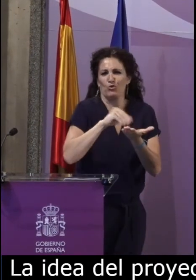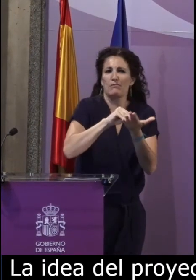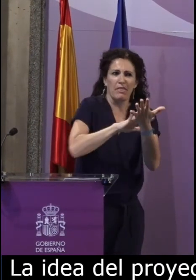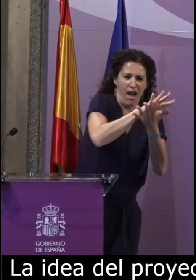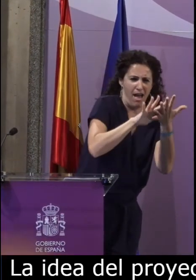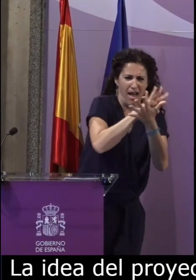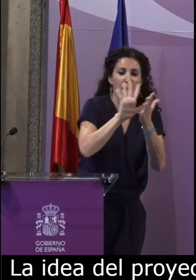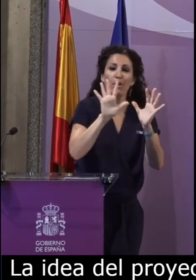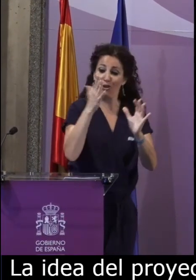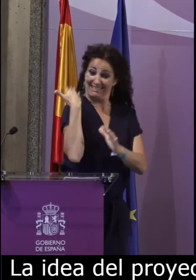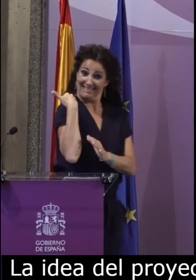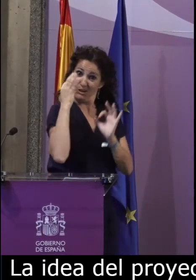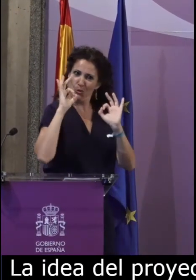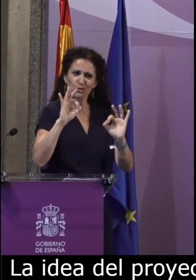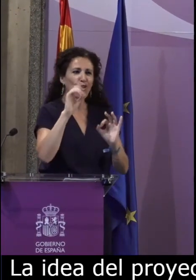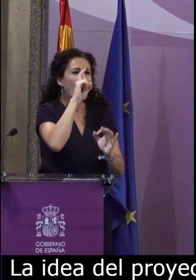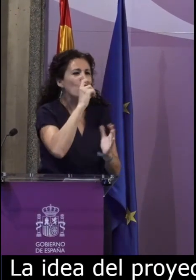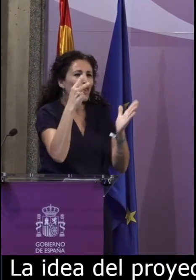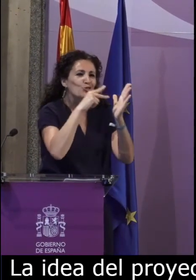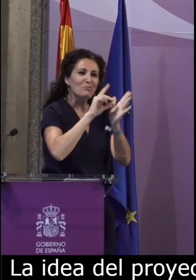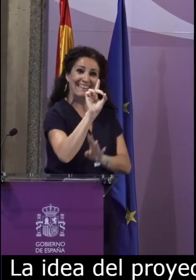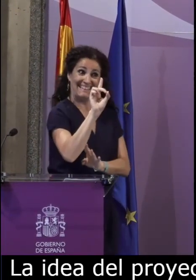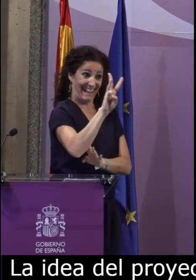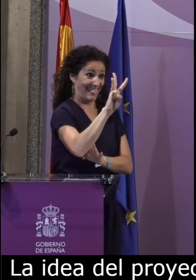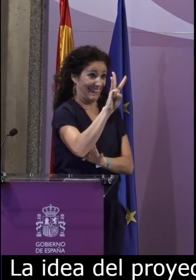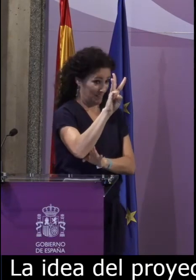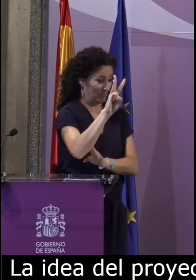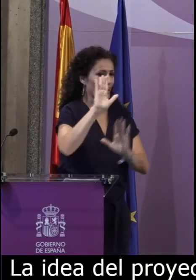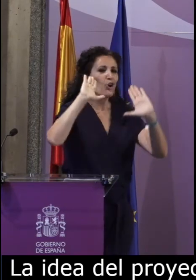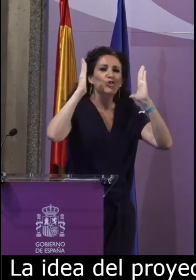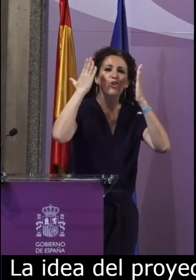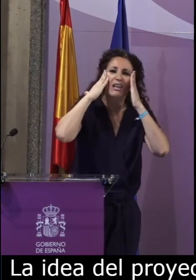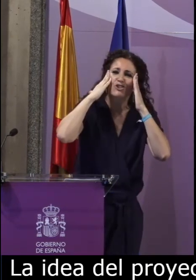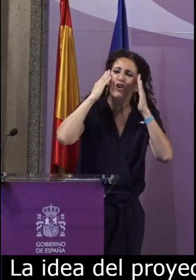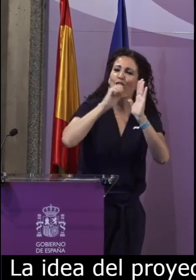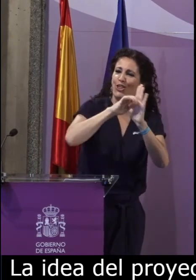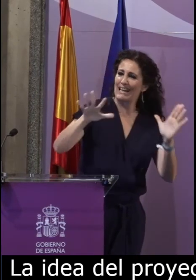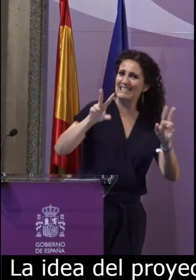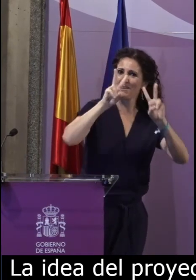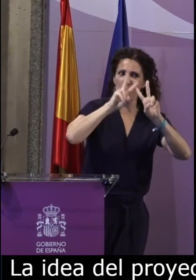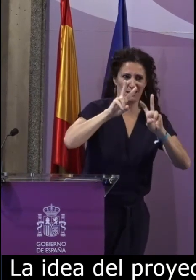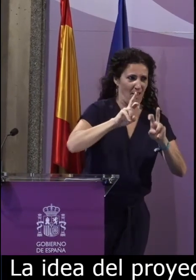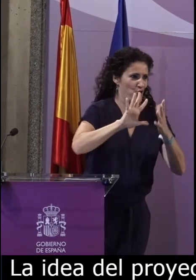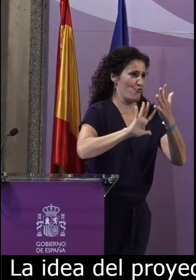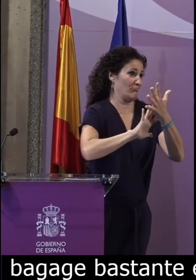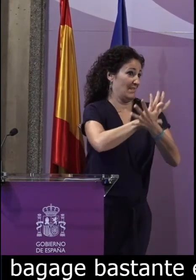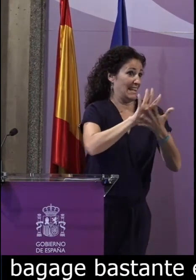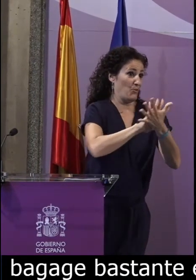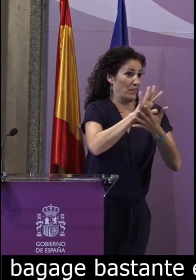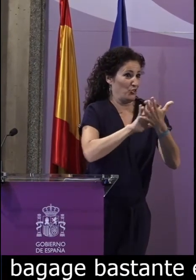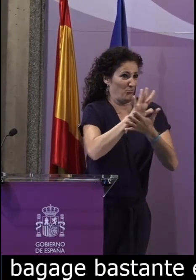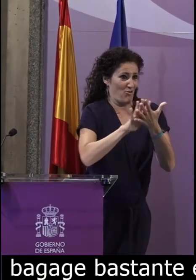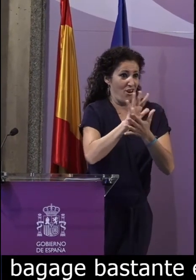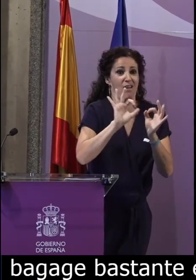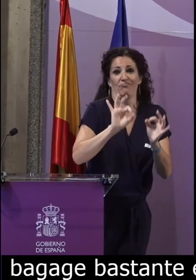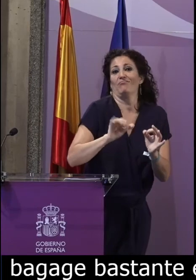Necesitábamos, teníamos claro la necesidad de este corpus y en el año 2013, coincidiendo con la celebración del Congreso del CNEL sobre